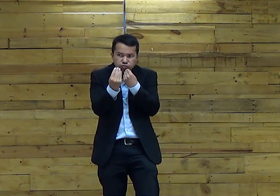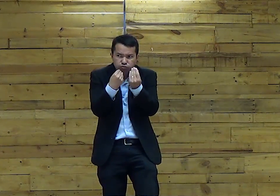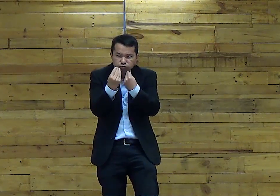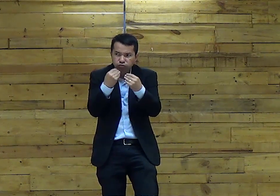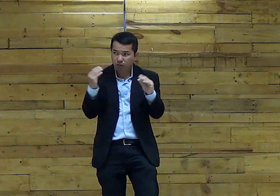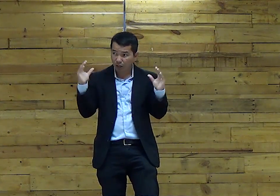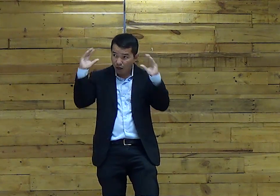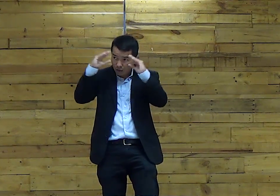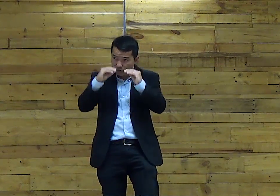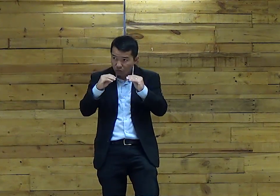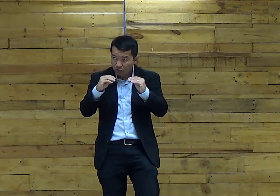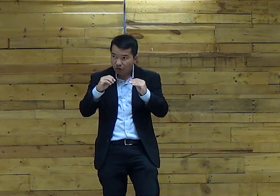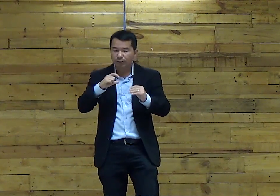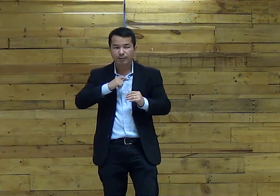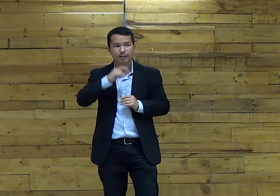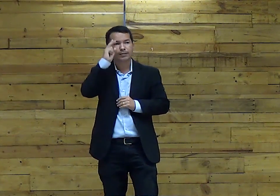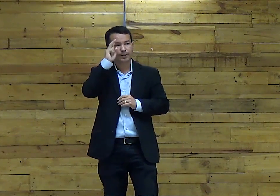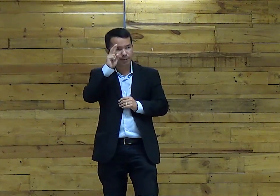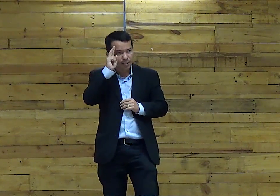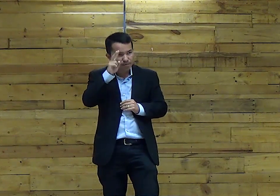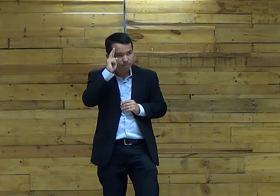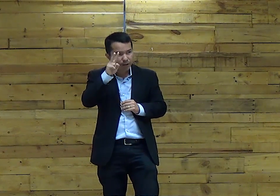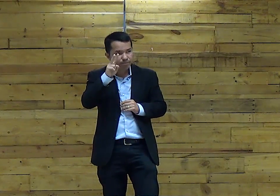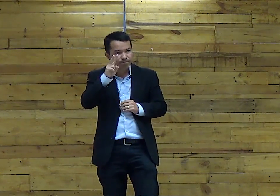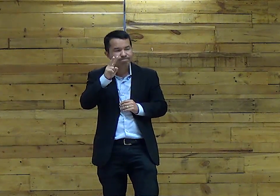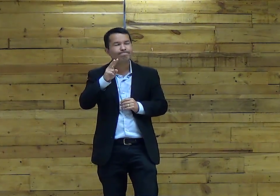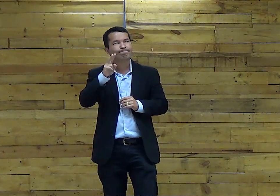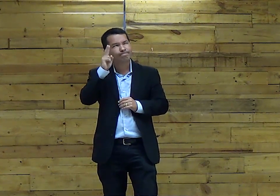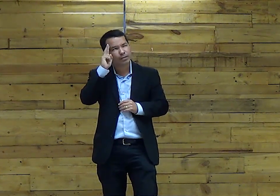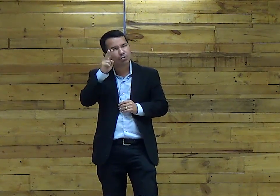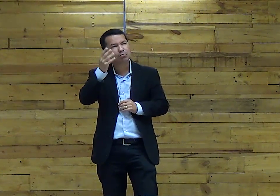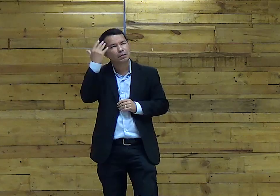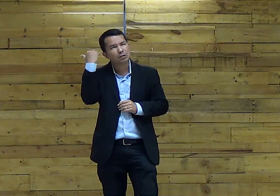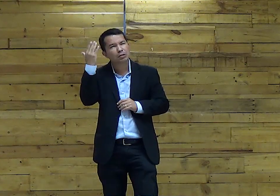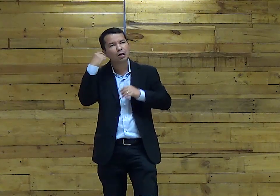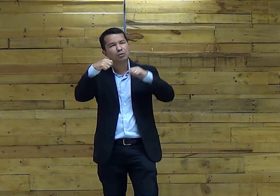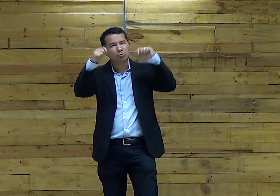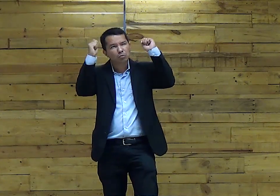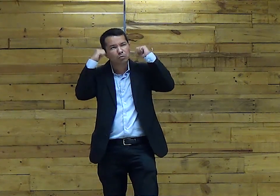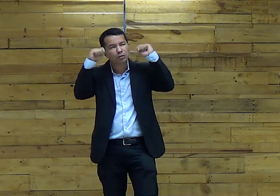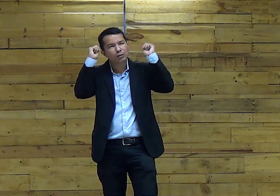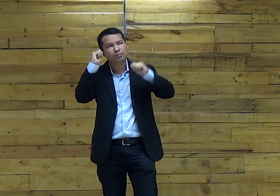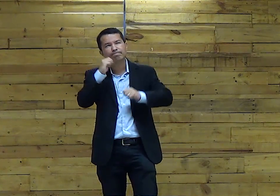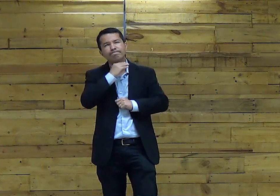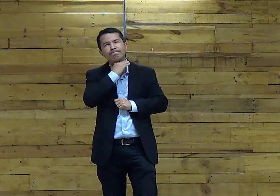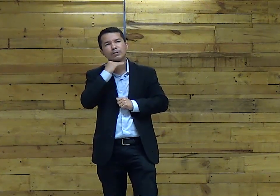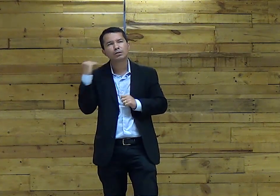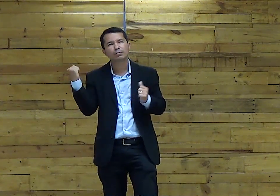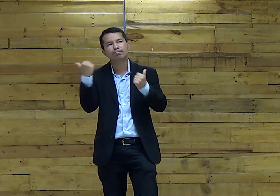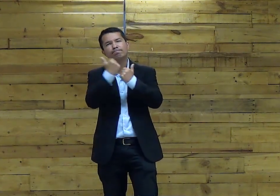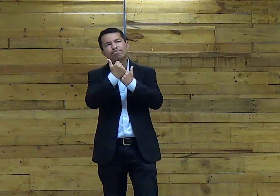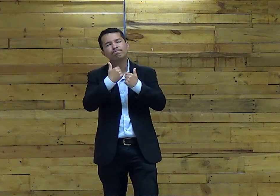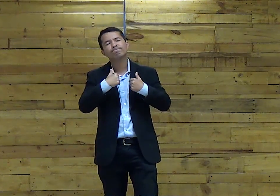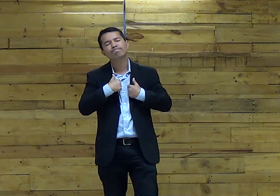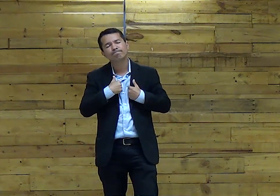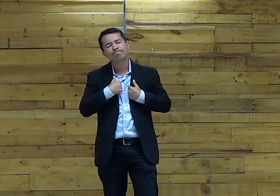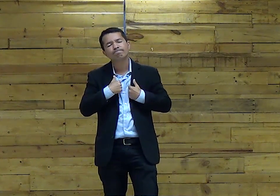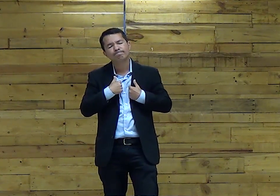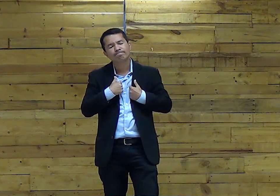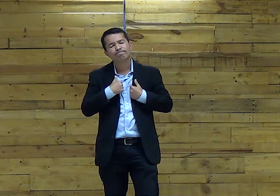E o povo Comeu A noite Para lembrar Disso Para lembrar Do cordeiro Que foi morto E